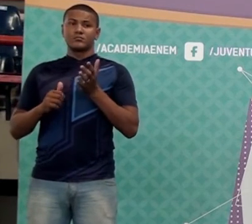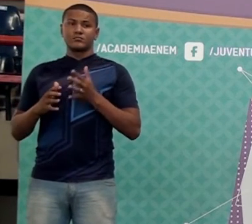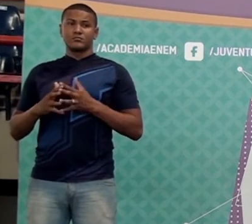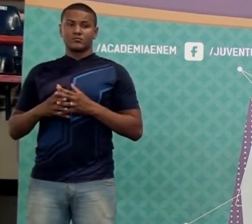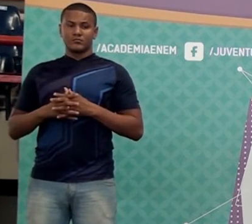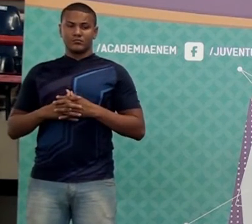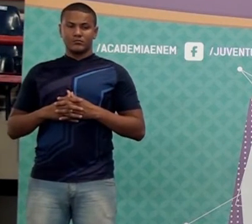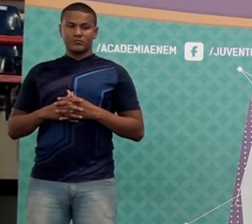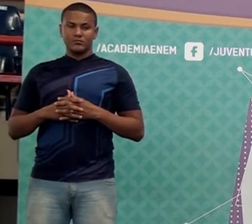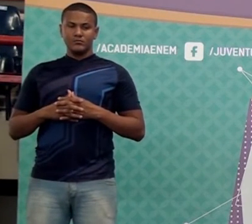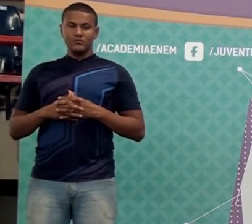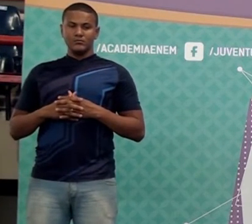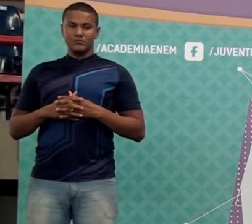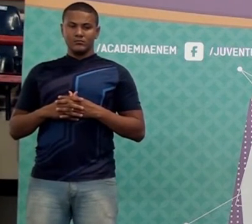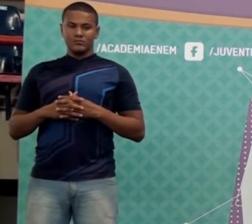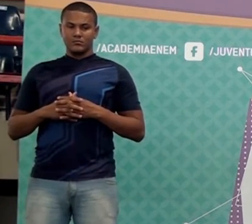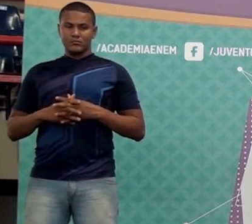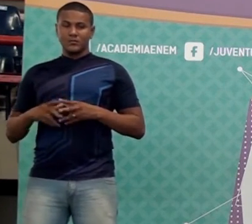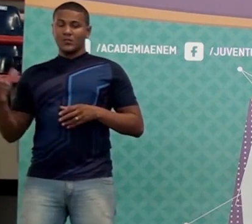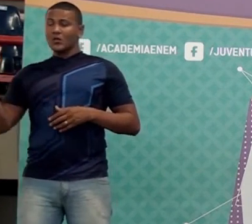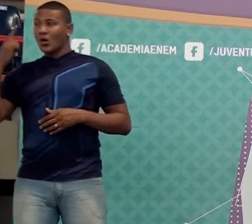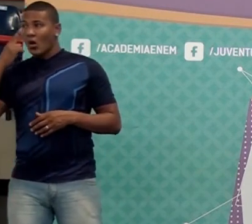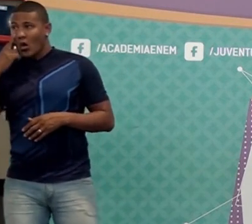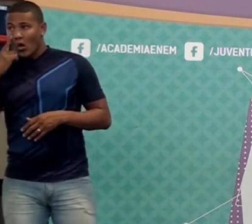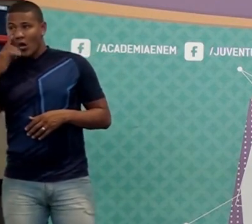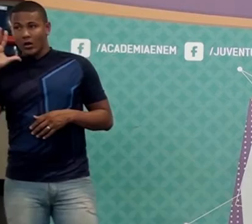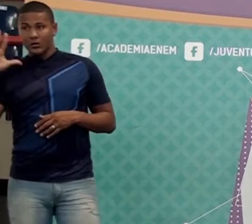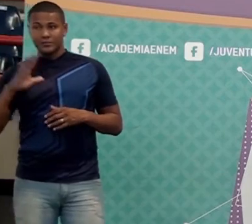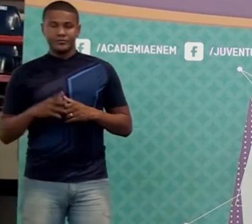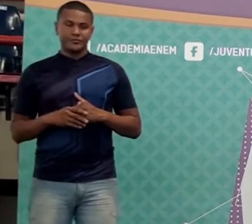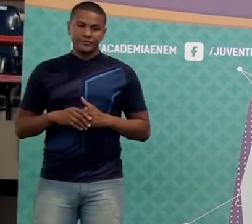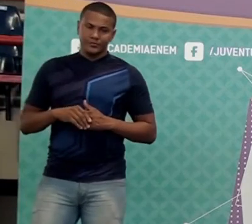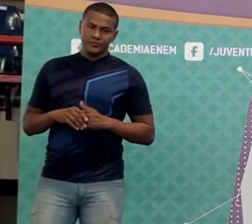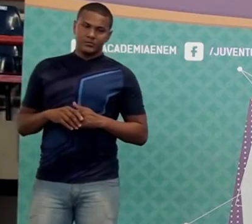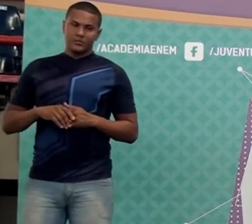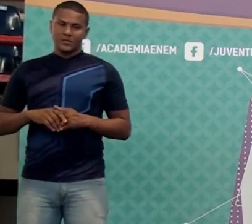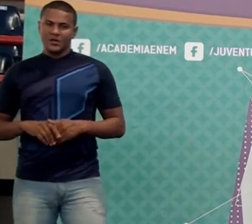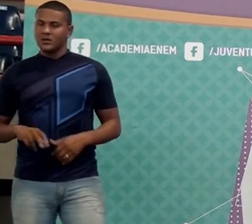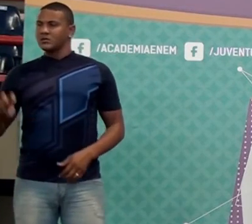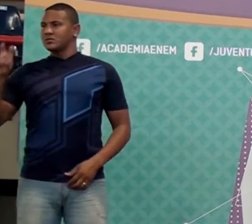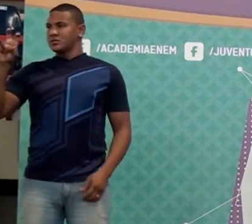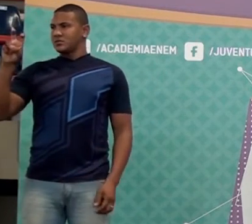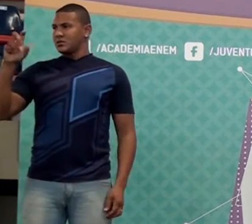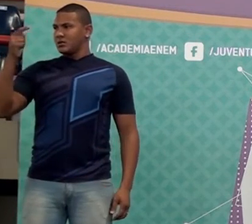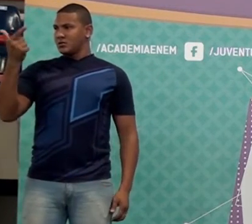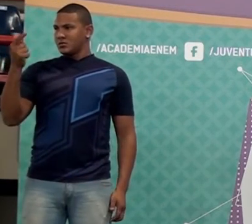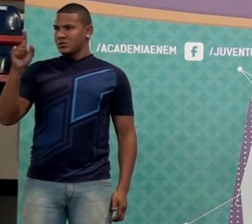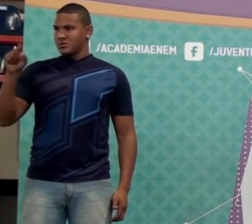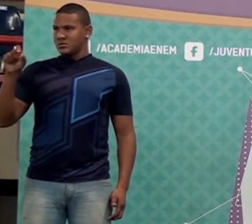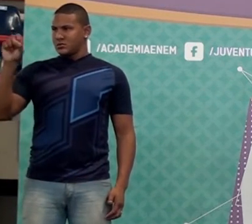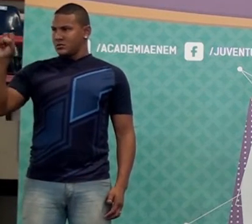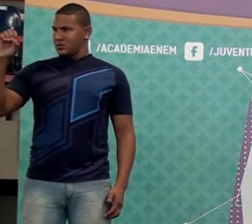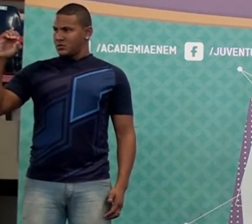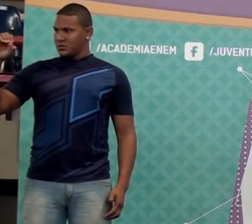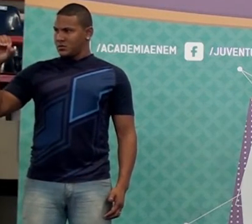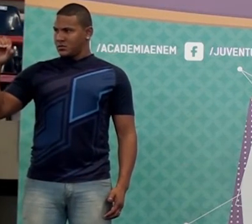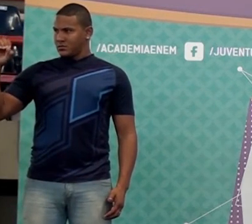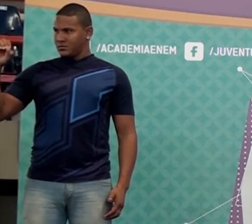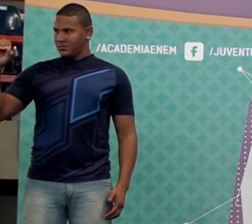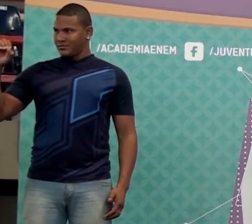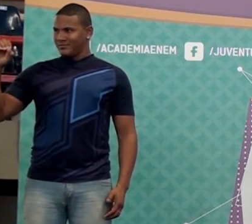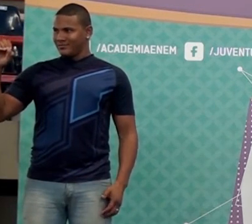Olha aí, ó. Olha um erro que o pessoal comete nessa questão. 52 reais e 80 centavos.